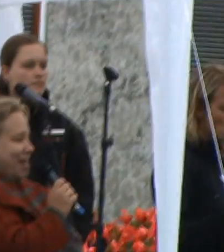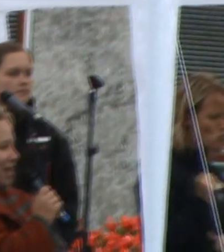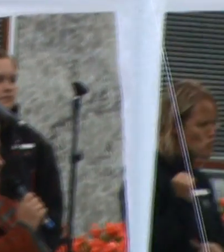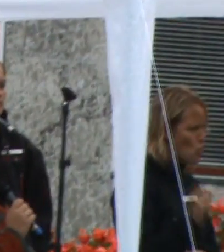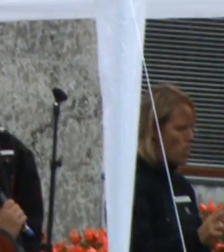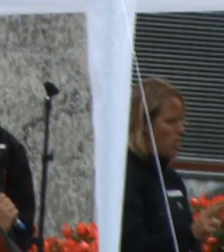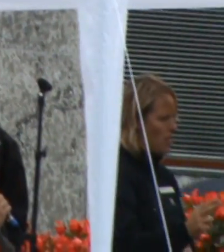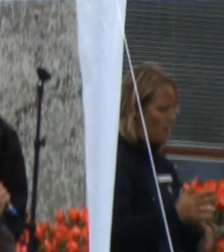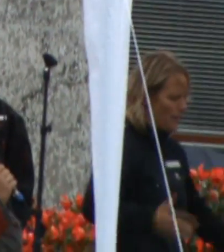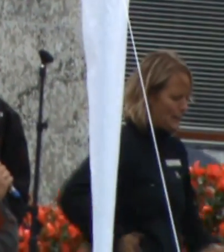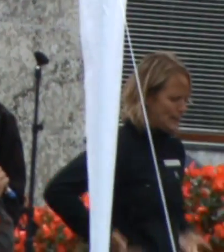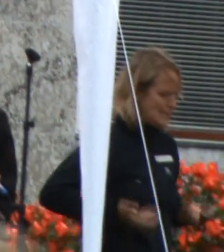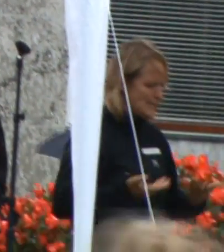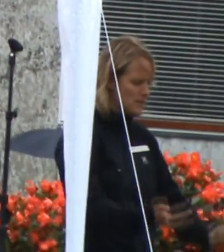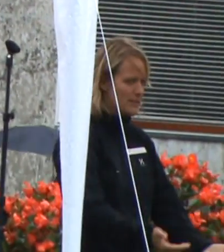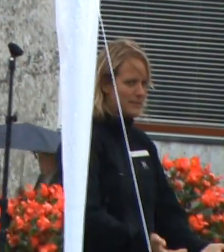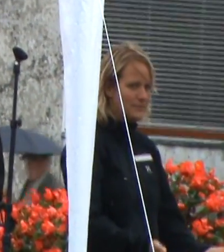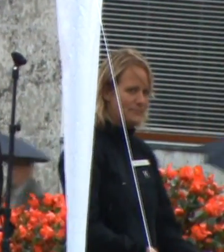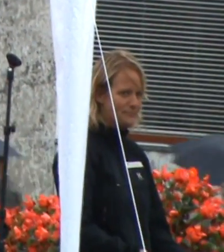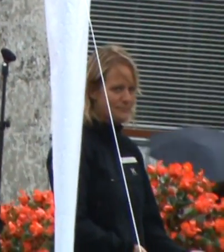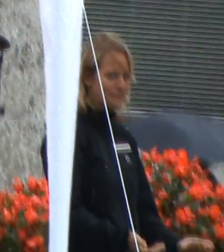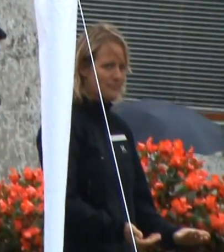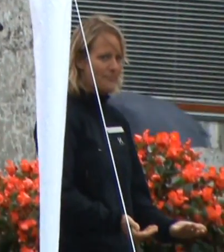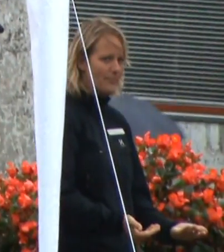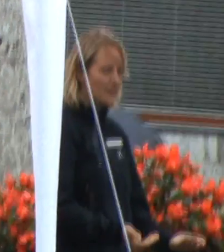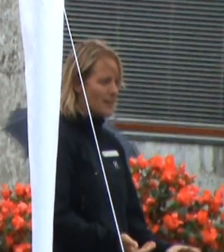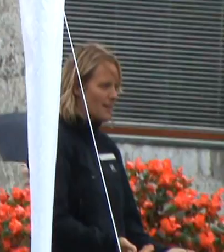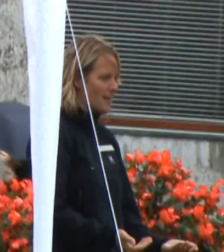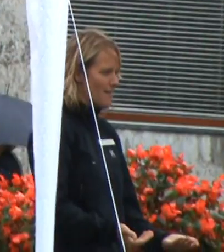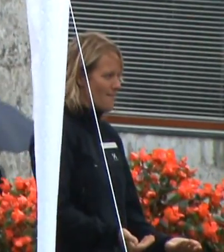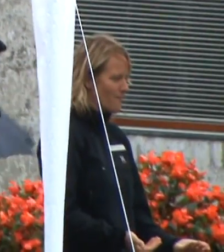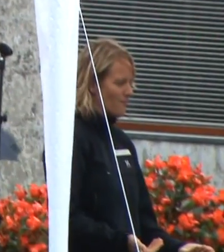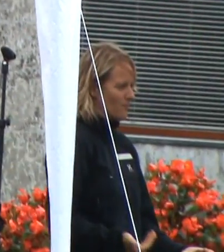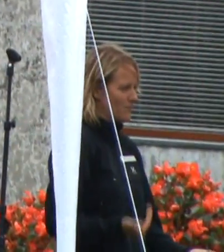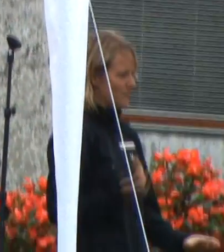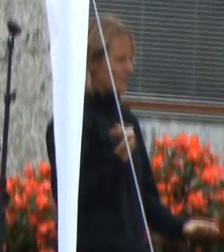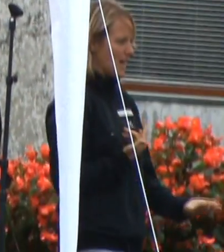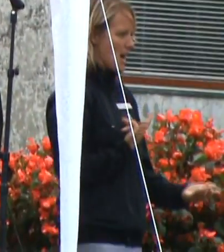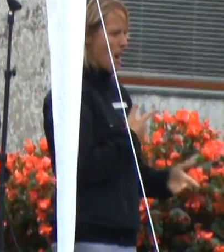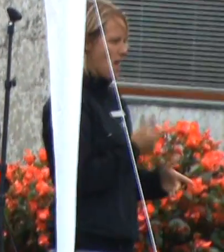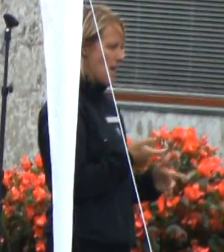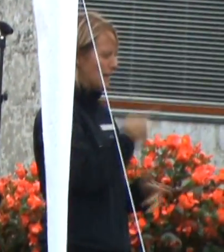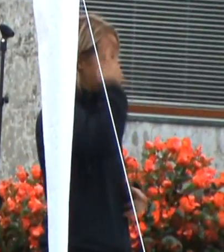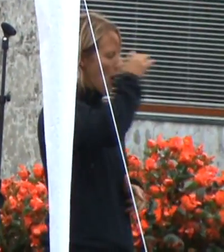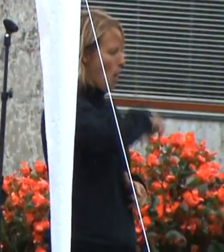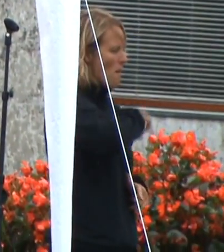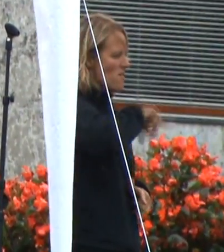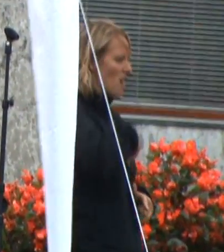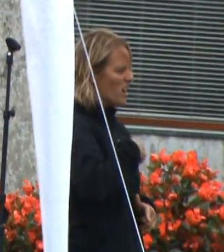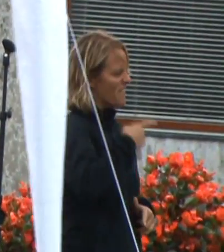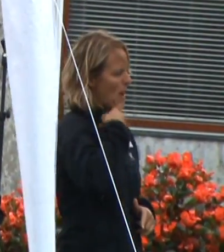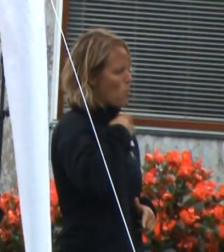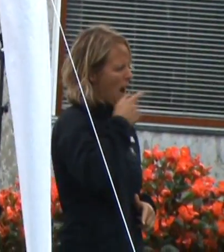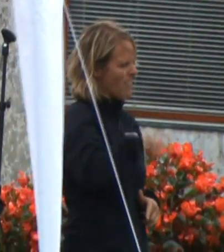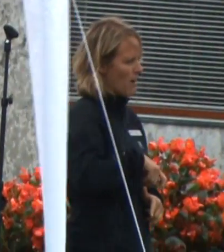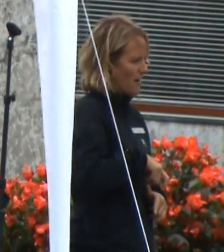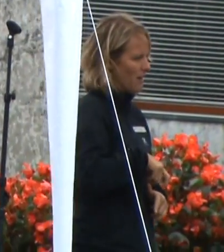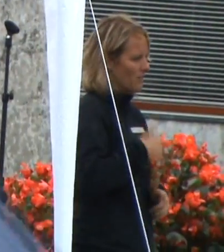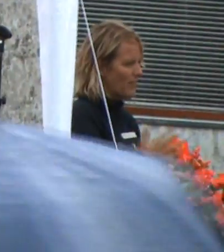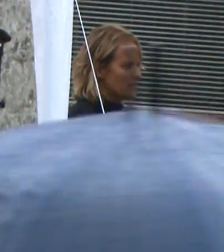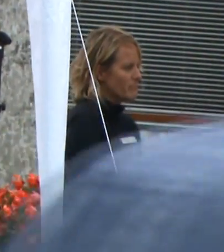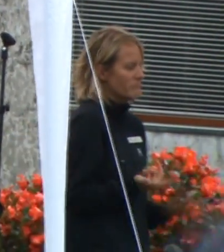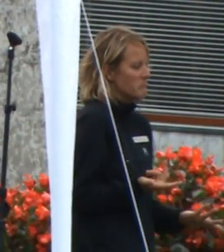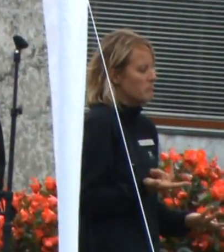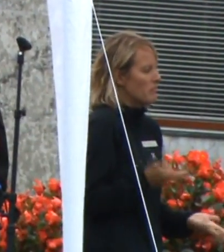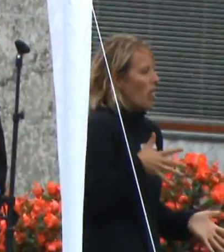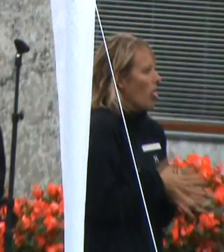den her kasse, der hedder, vi er købelander. Vi skal nemlig ikke brokke os